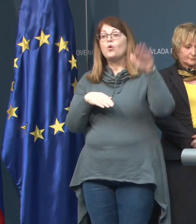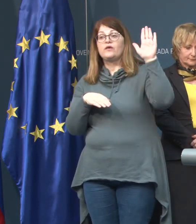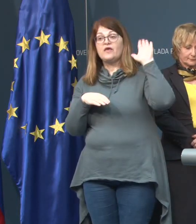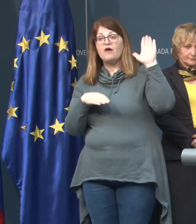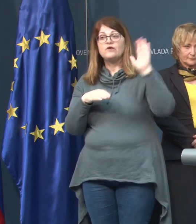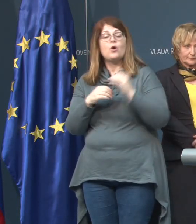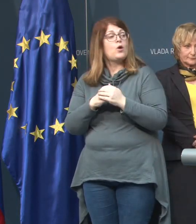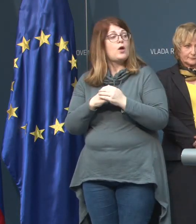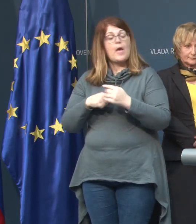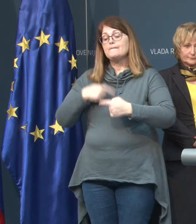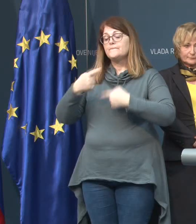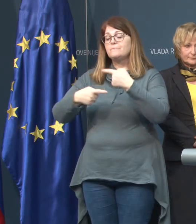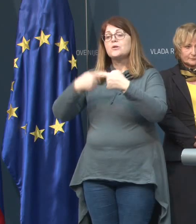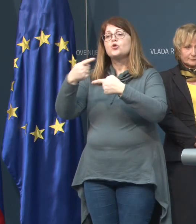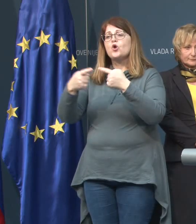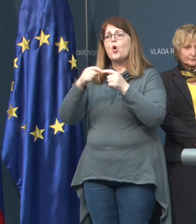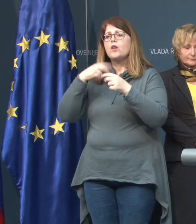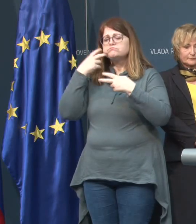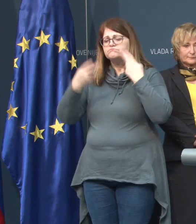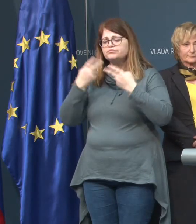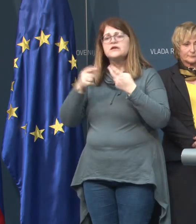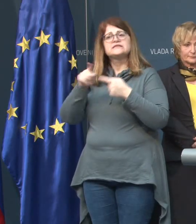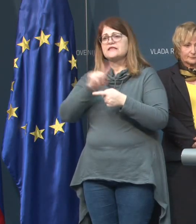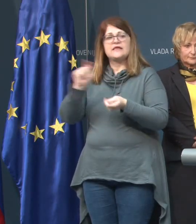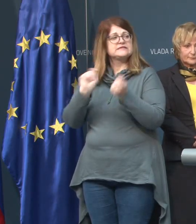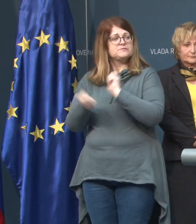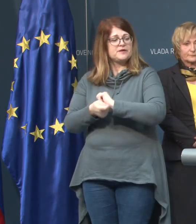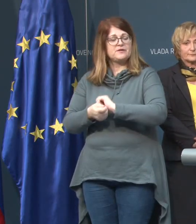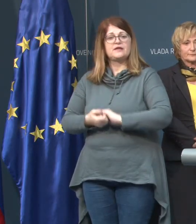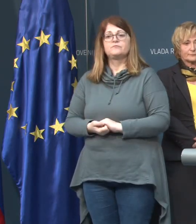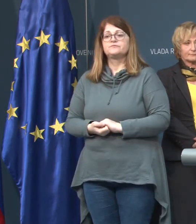protokol testiranja se pa seveda ne spremenja.